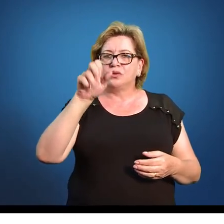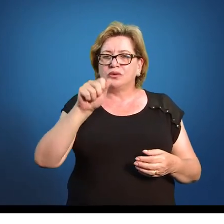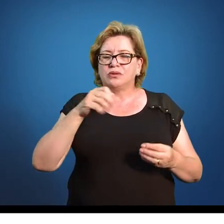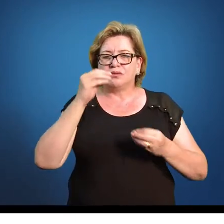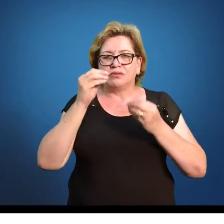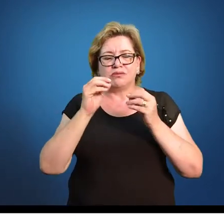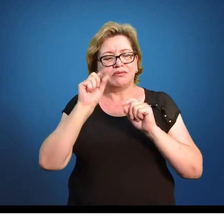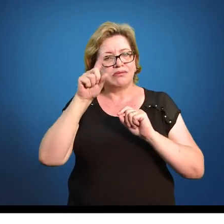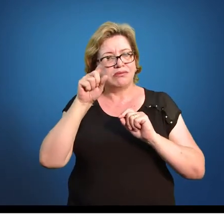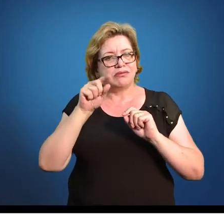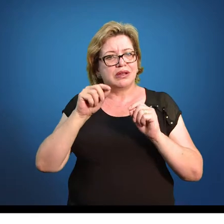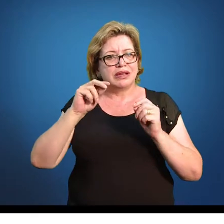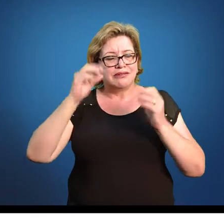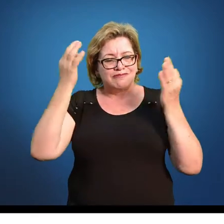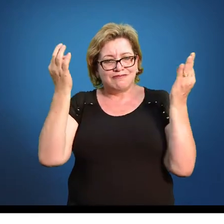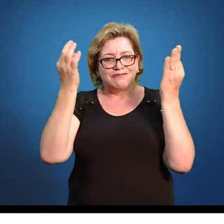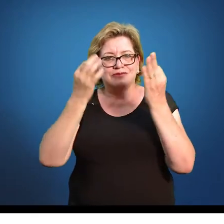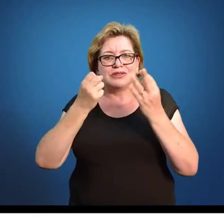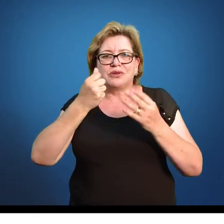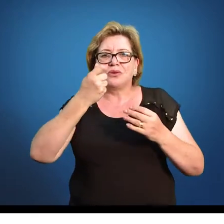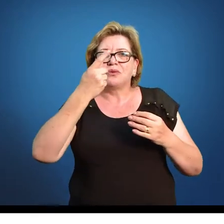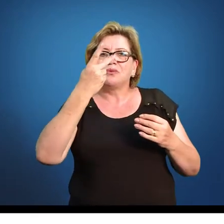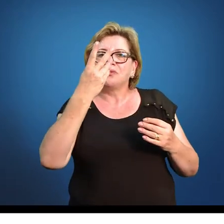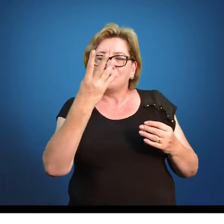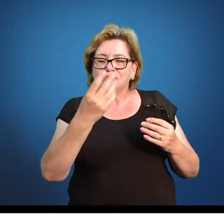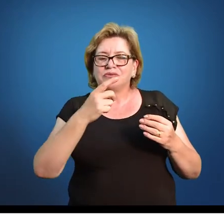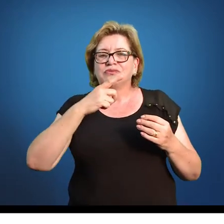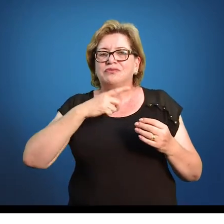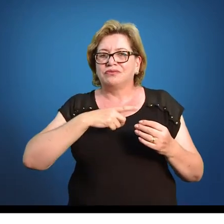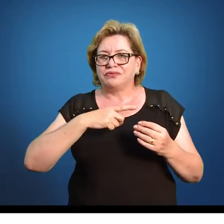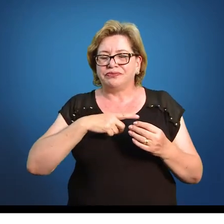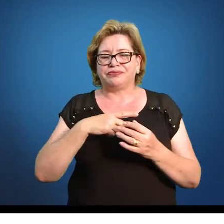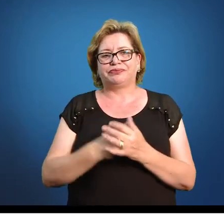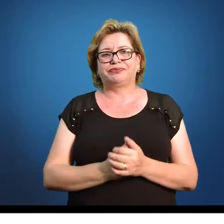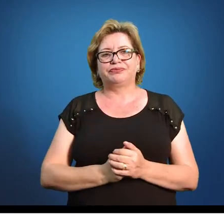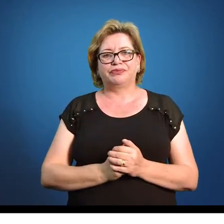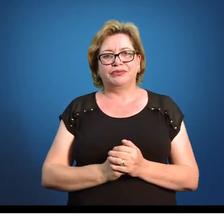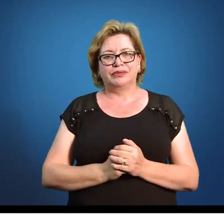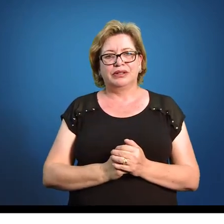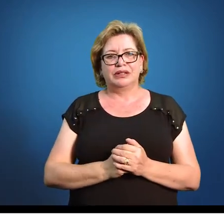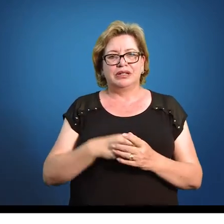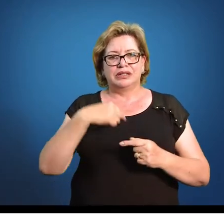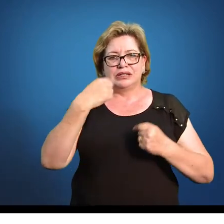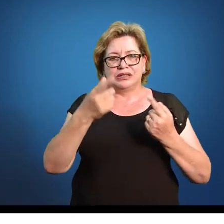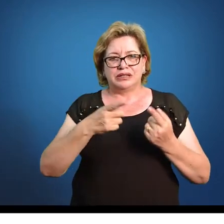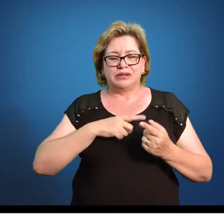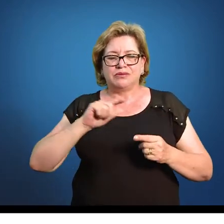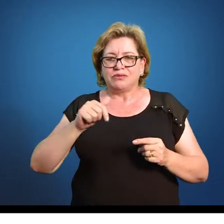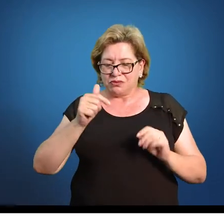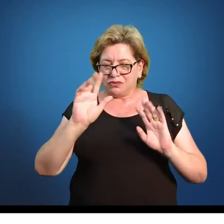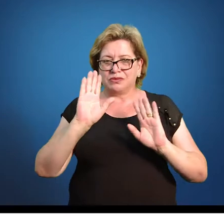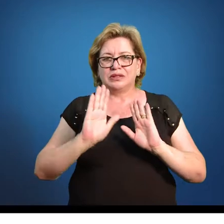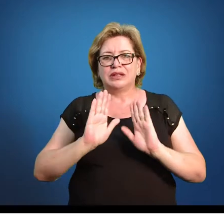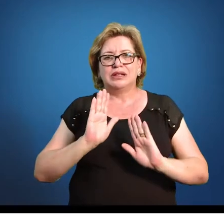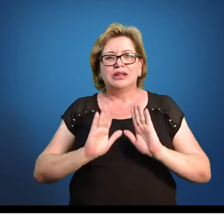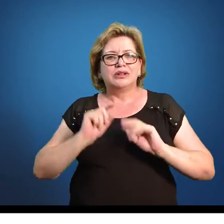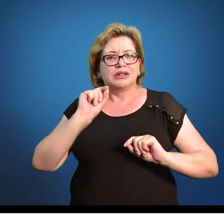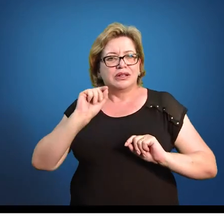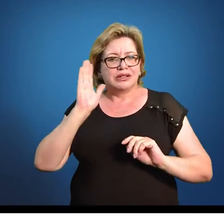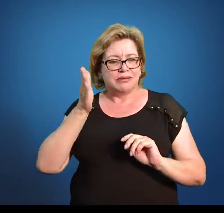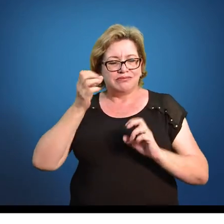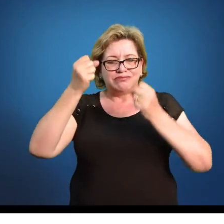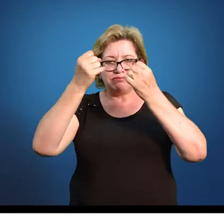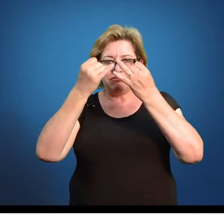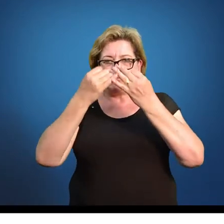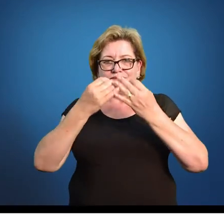Que é exatamente a quantidade de vezes que a variável aparece. A gente tem uma outra questão que é aquilo que eu comentei.